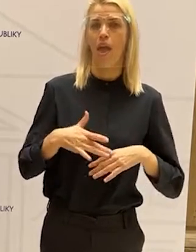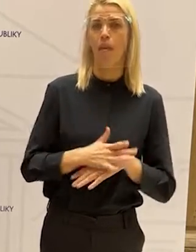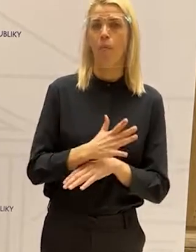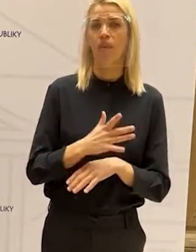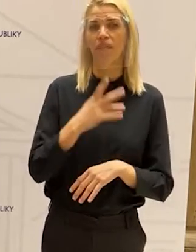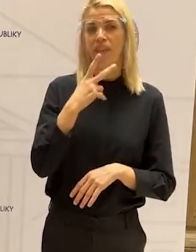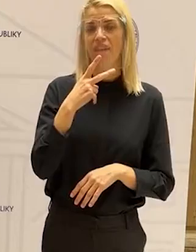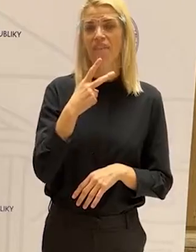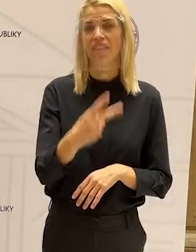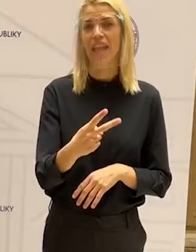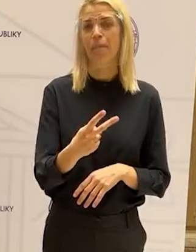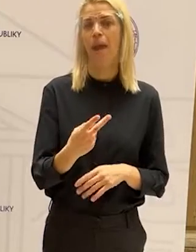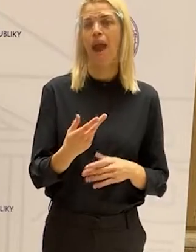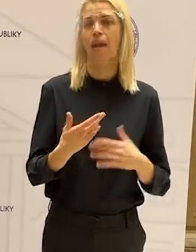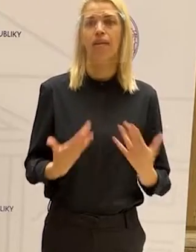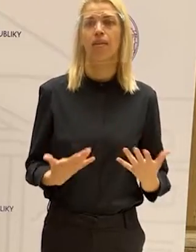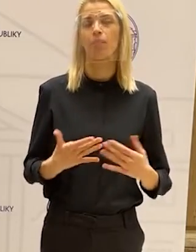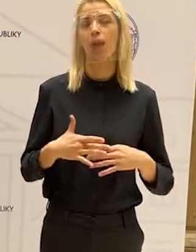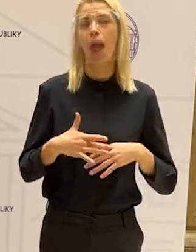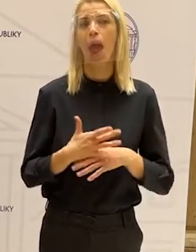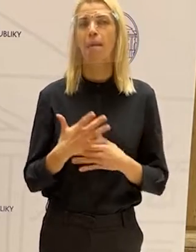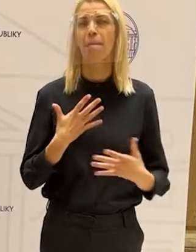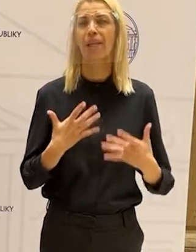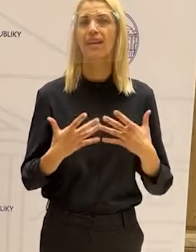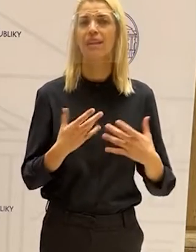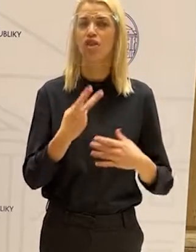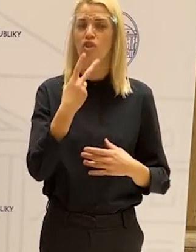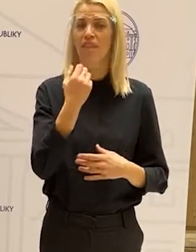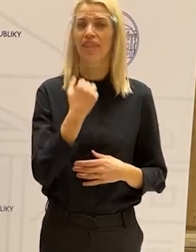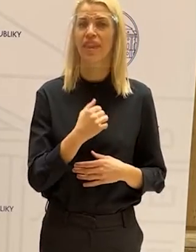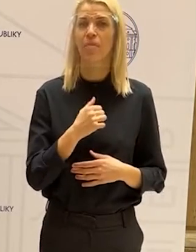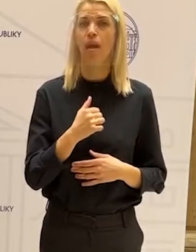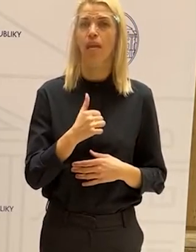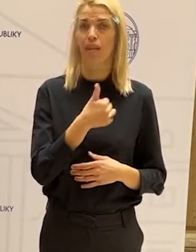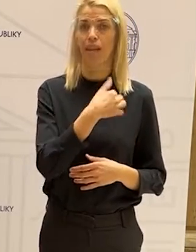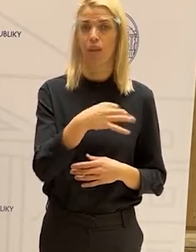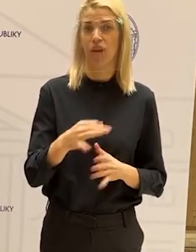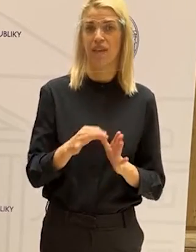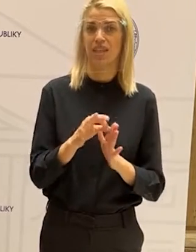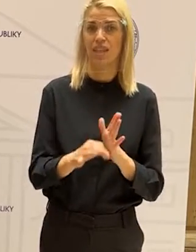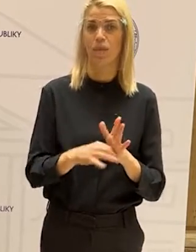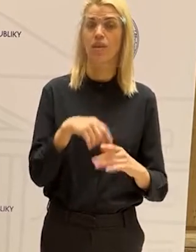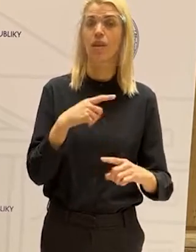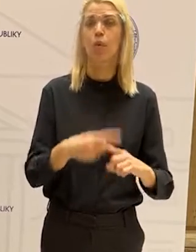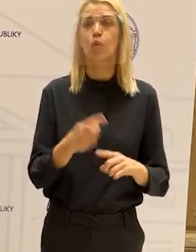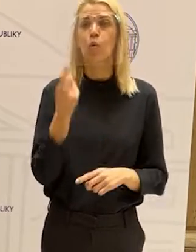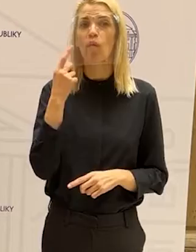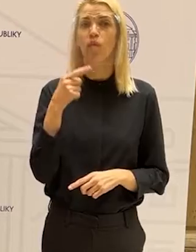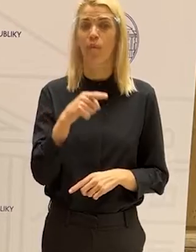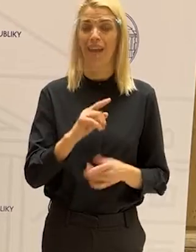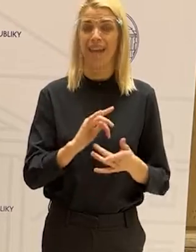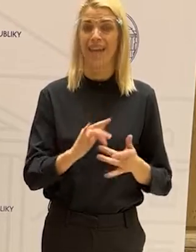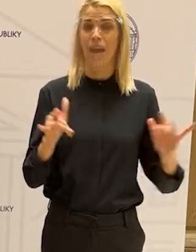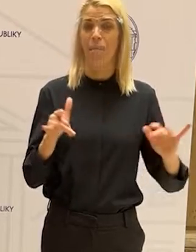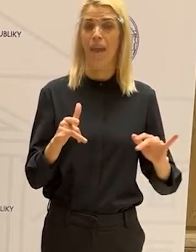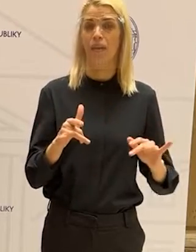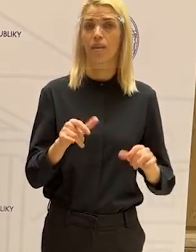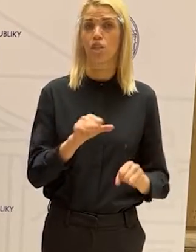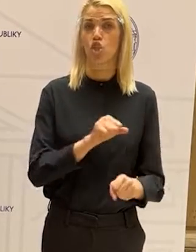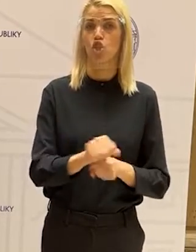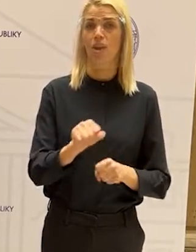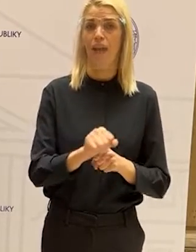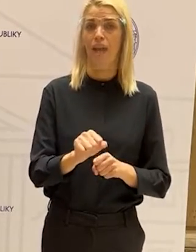vnímať, empatickejšie jednotlivé tie situácie a uvedomovať si, že práve ten kyberpriestor alebo